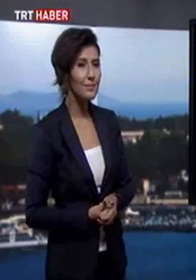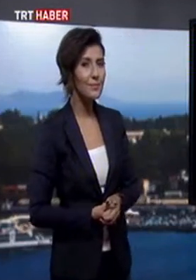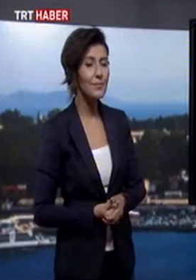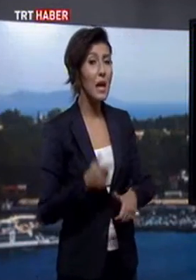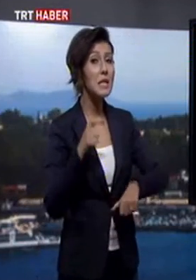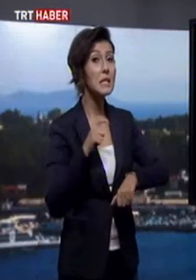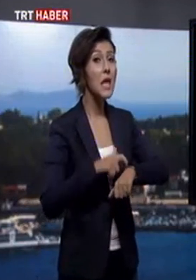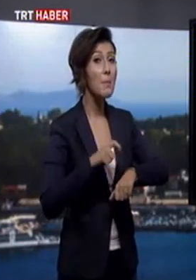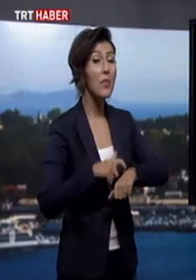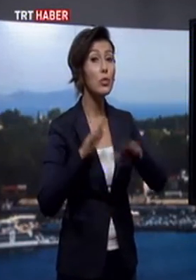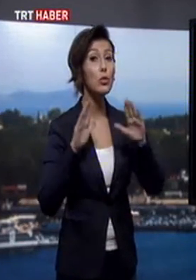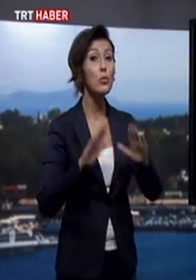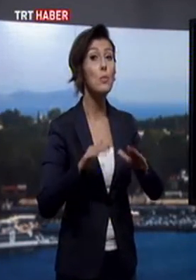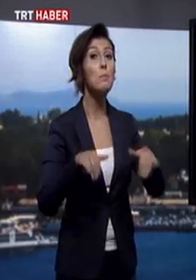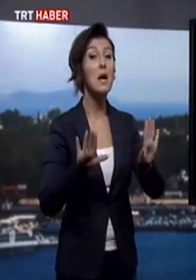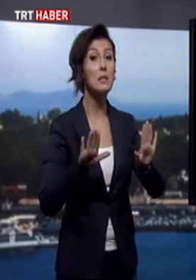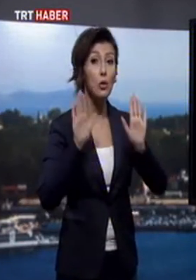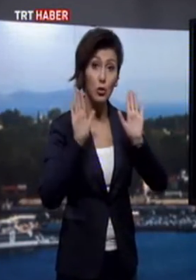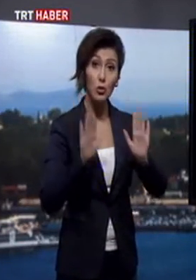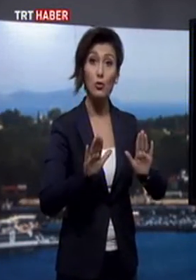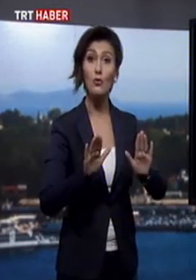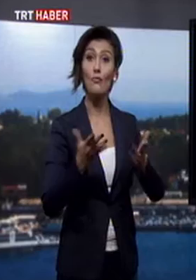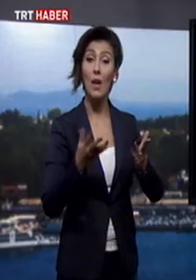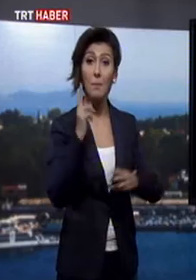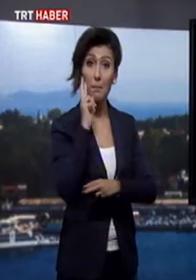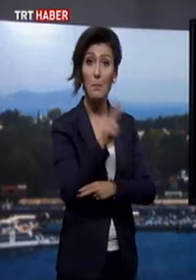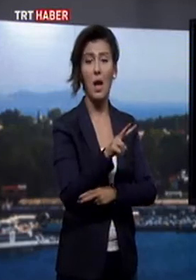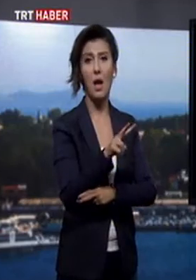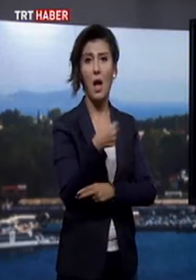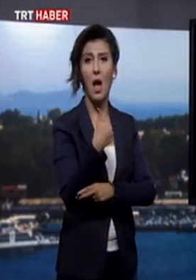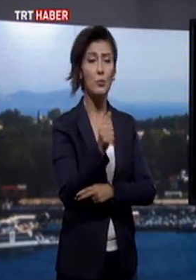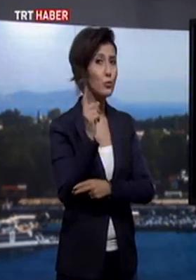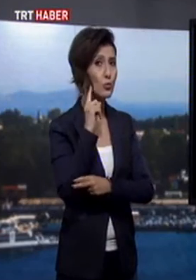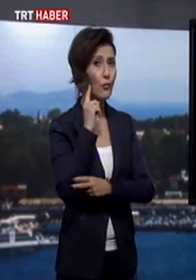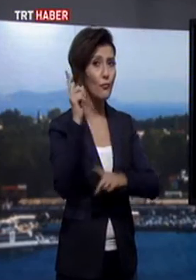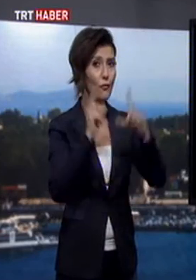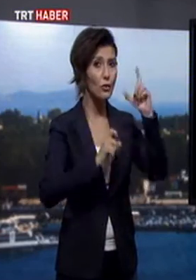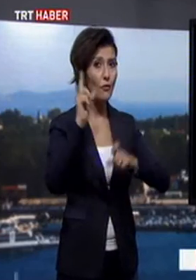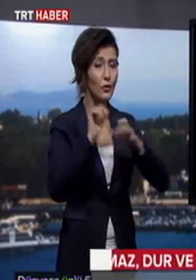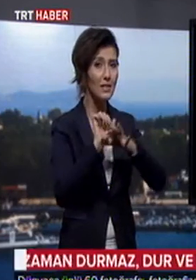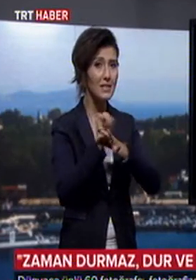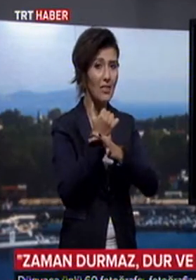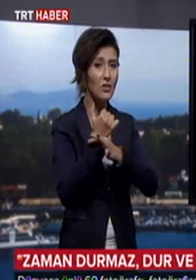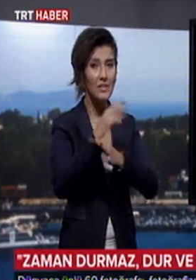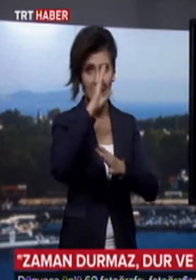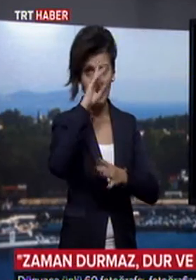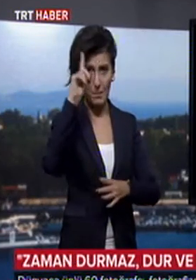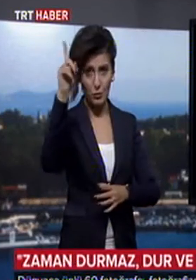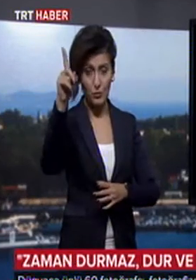Zaman durmaz. Dur ve bak. 60 ünlü fotoğraf sanatçısı İstanbul'da. Beşiktaş'ın farklı